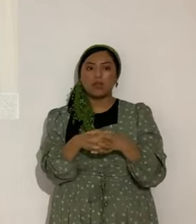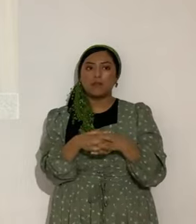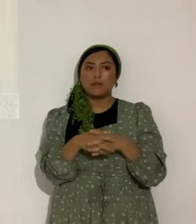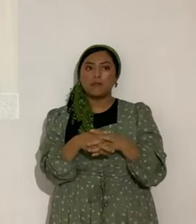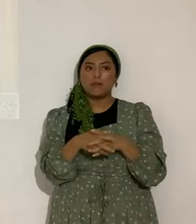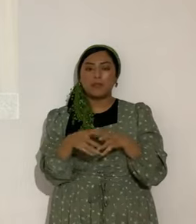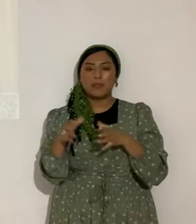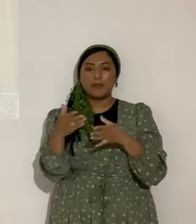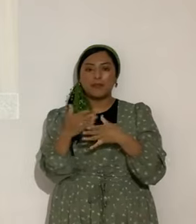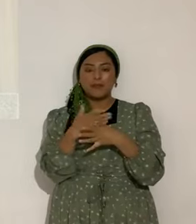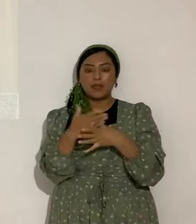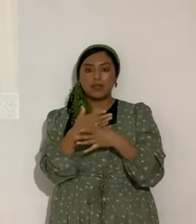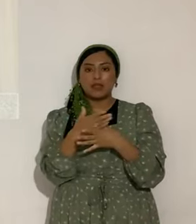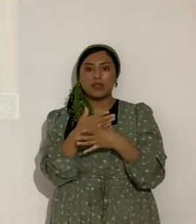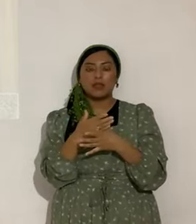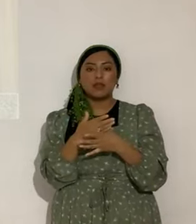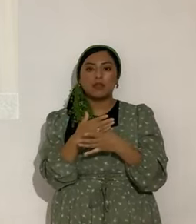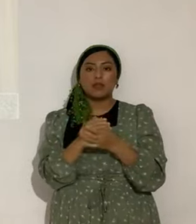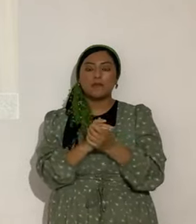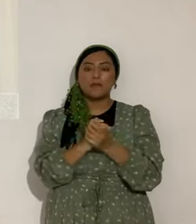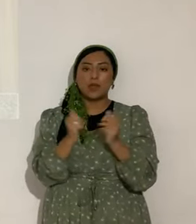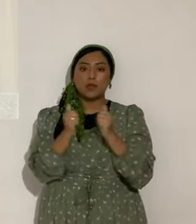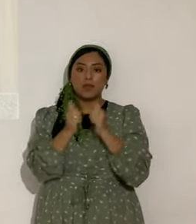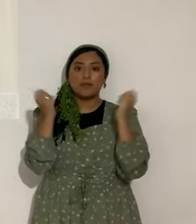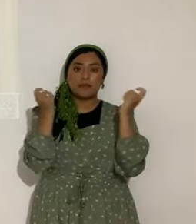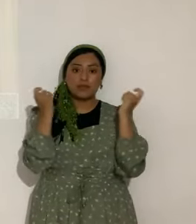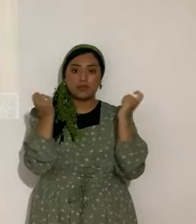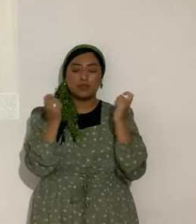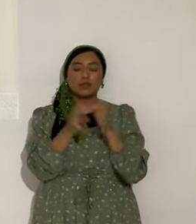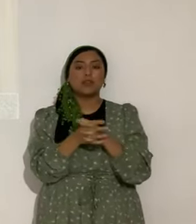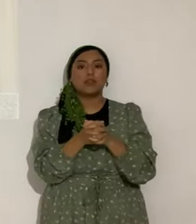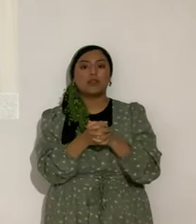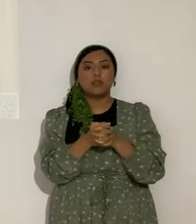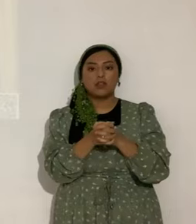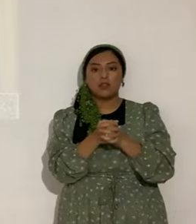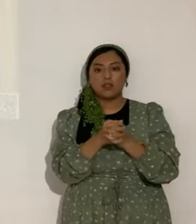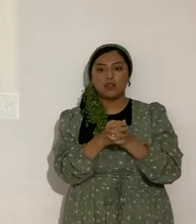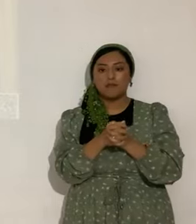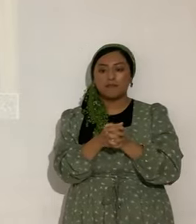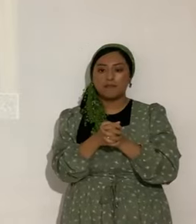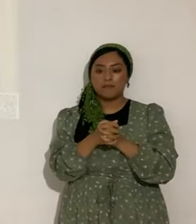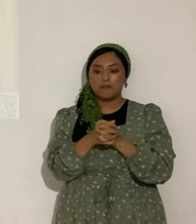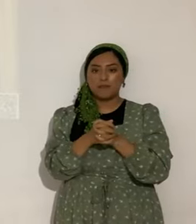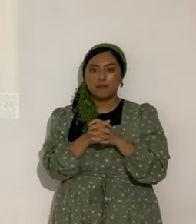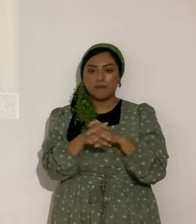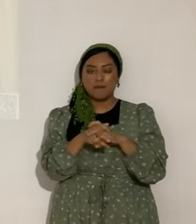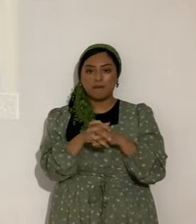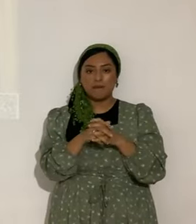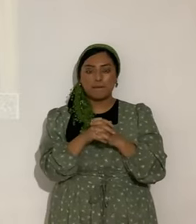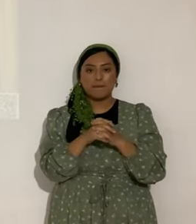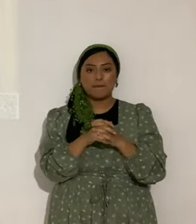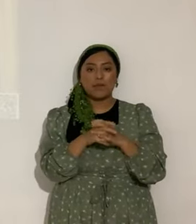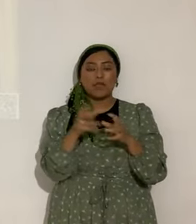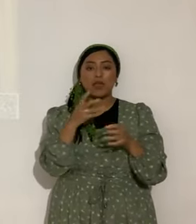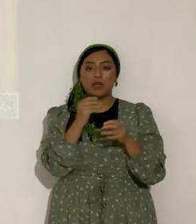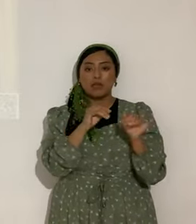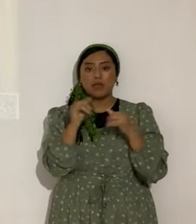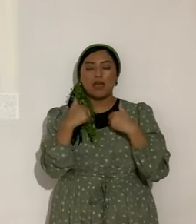participar más bien de la fiesta. Y para, vayan hablando después de Shavuot, ¿sí? Y también va a haber bodas,